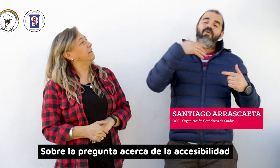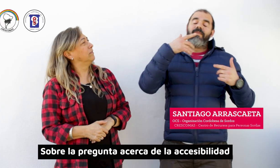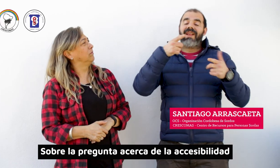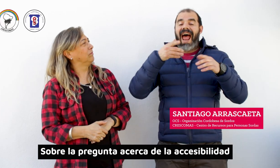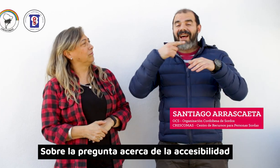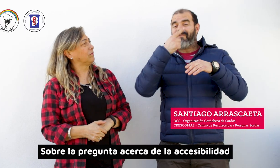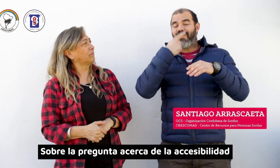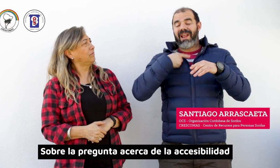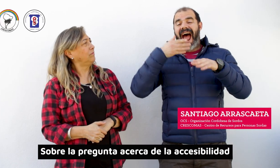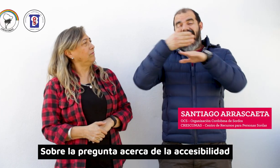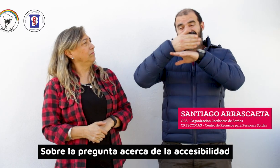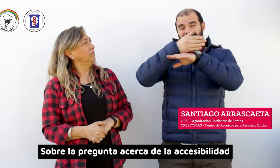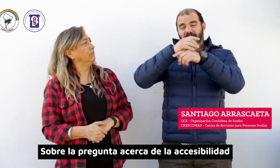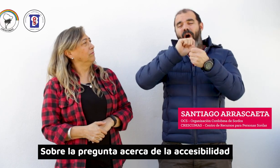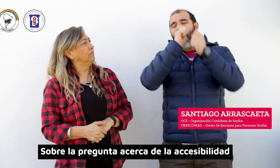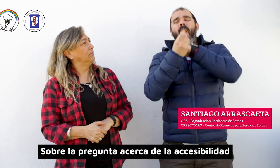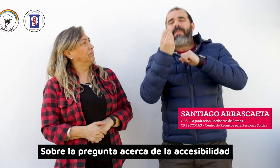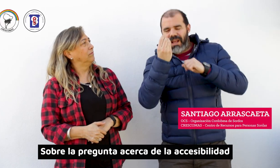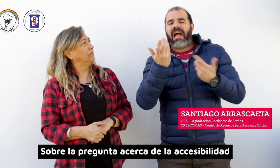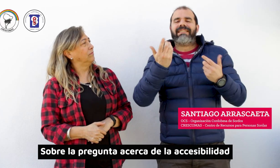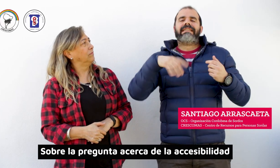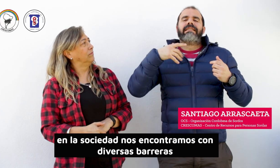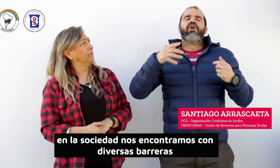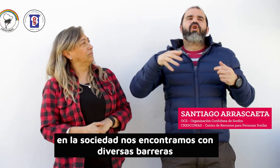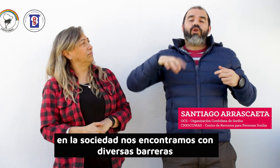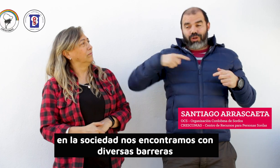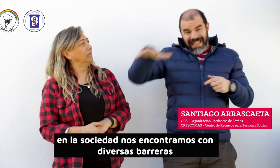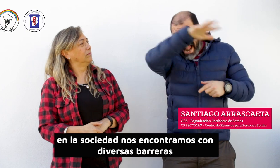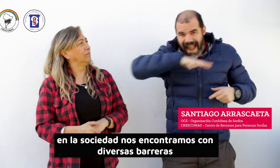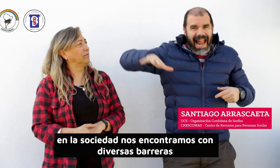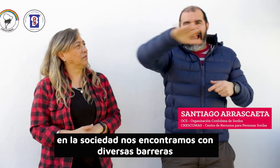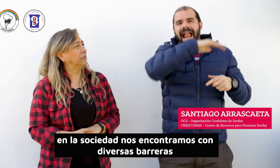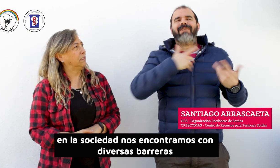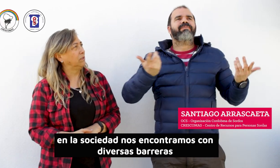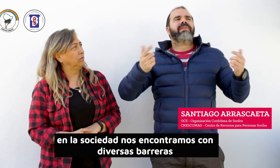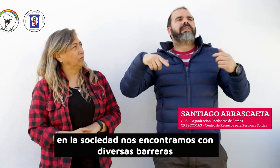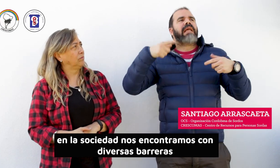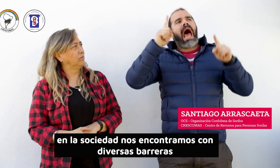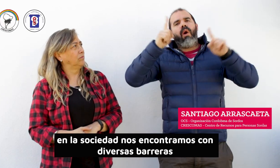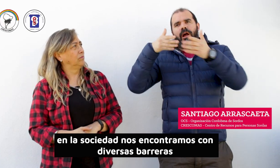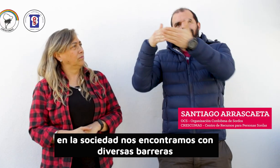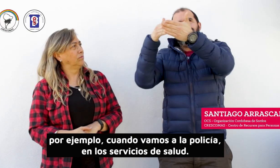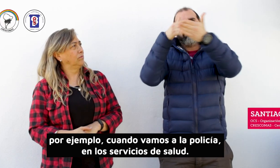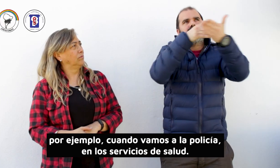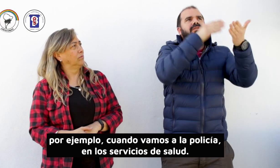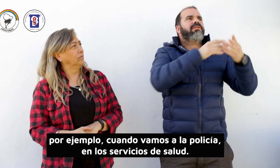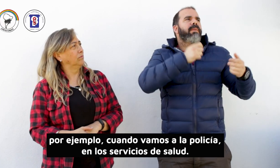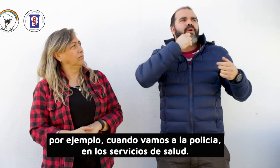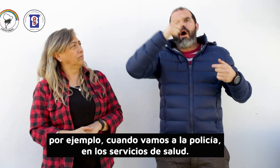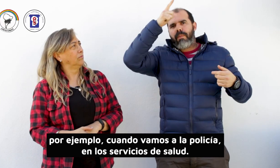Sobre la pregunta acerca de la accesibilidad, en la sociedad nos encontramos con diversas barreras. Por ejemplo, cuando